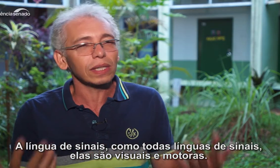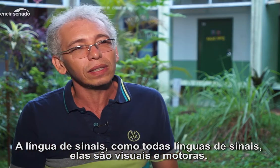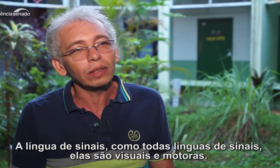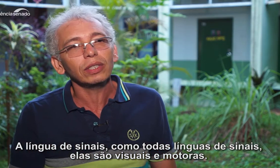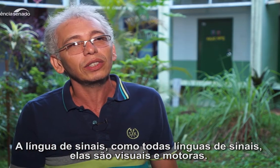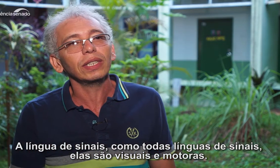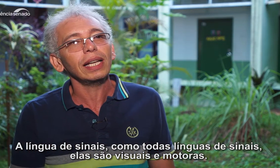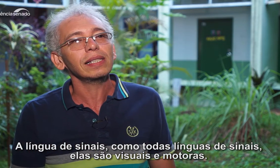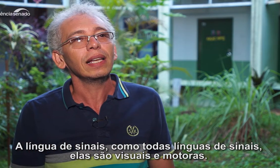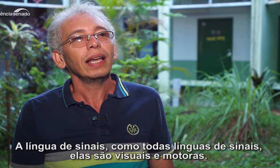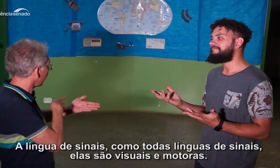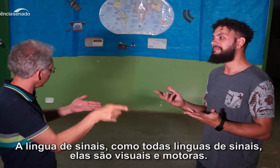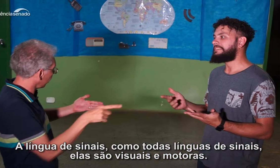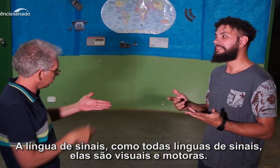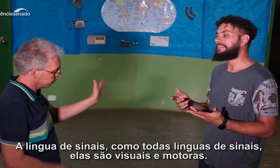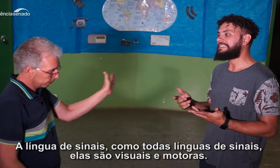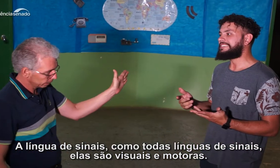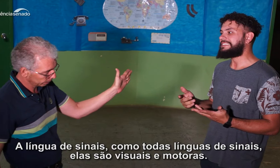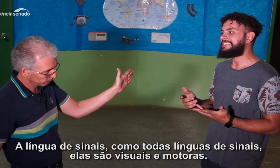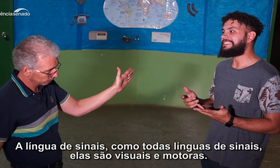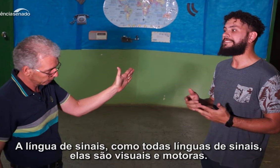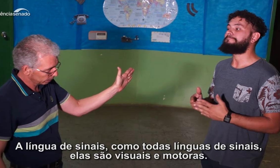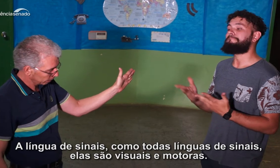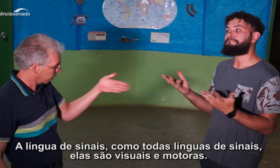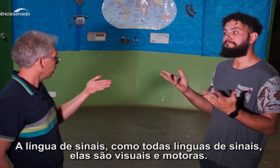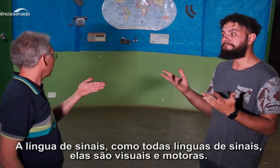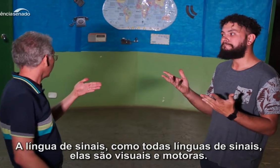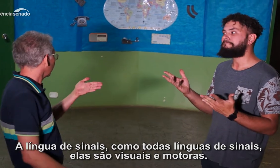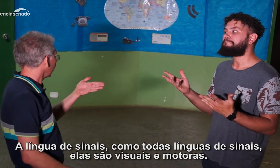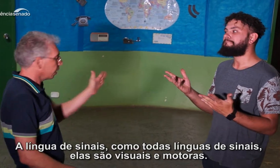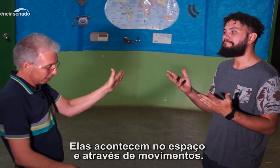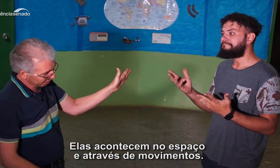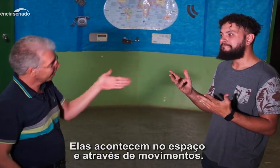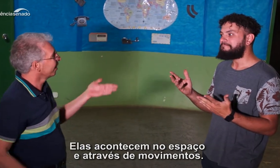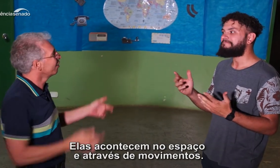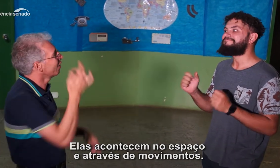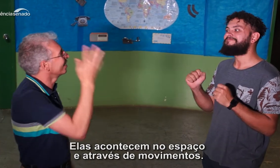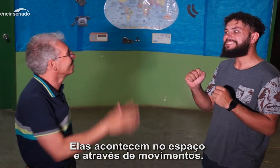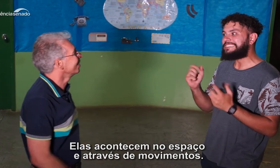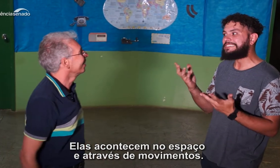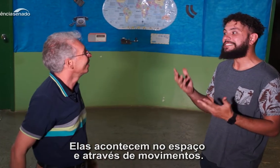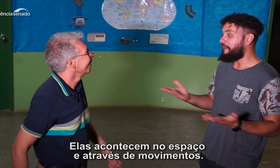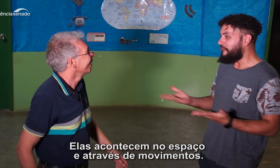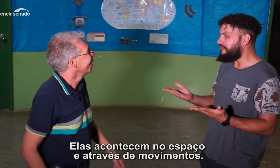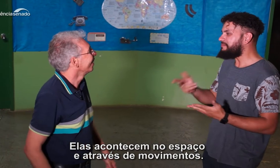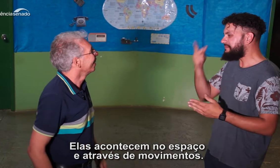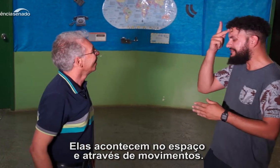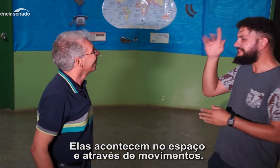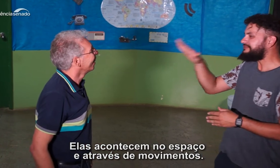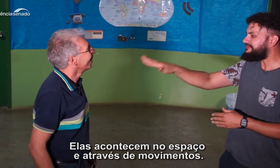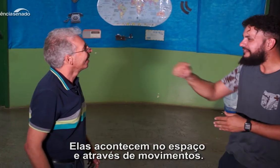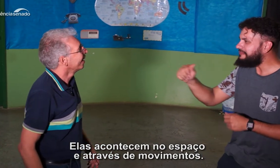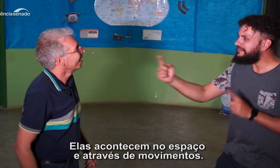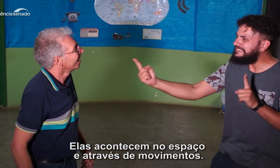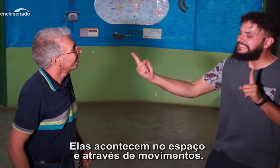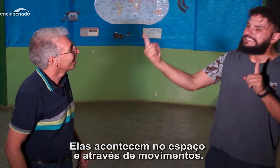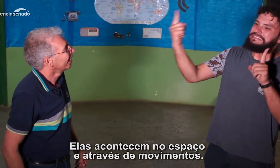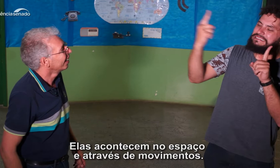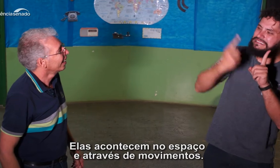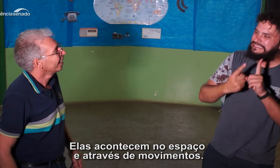as línguas de sinais, elas são visuais e motoras. Então, elas acontecem no espaço e